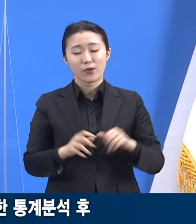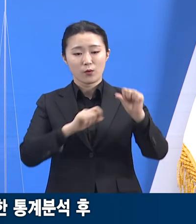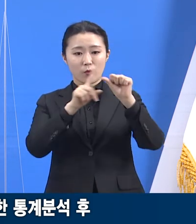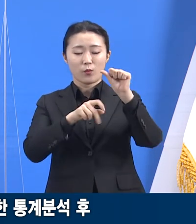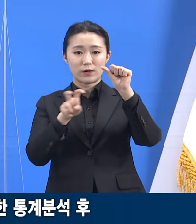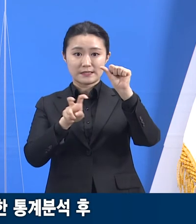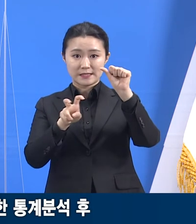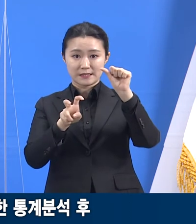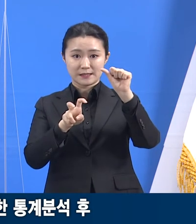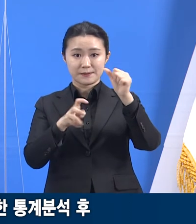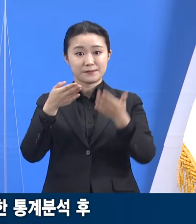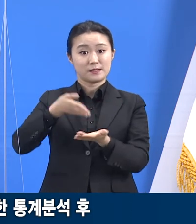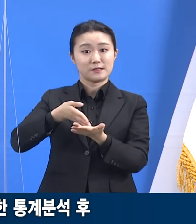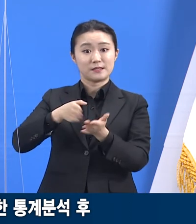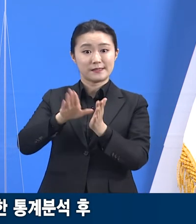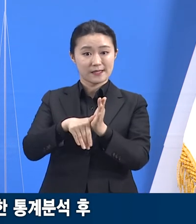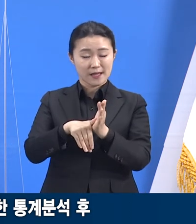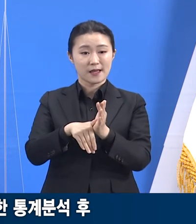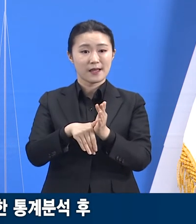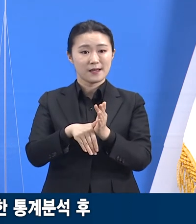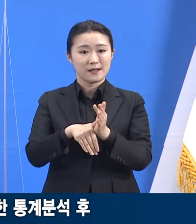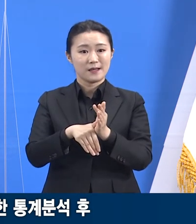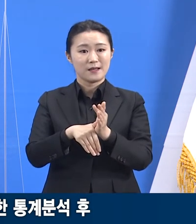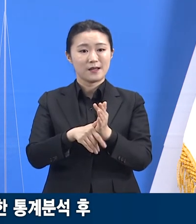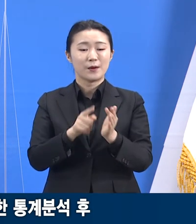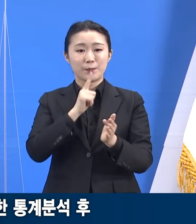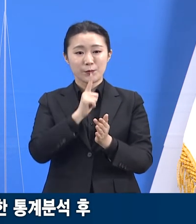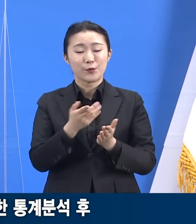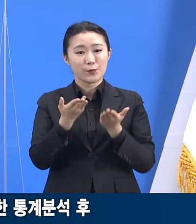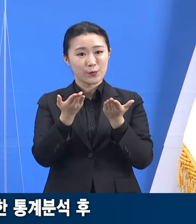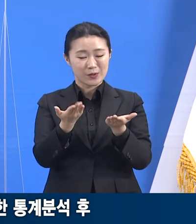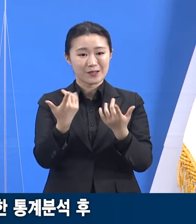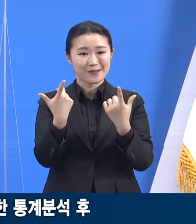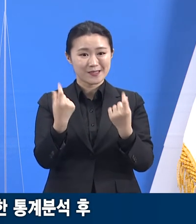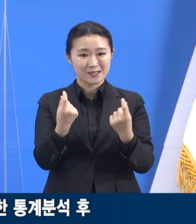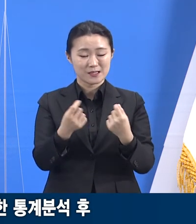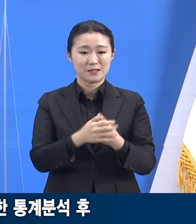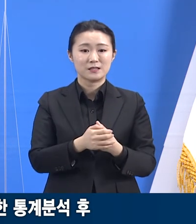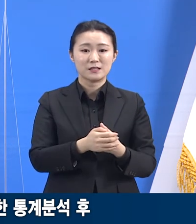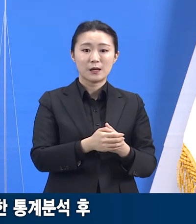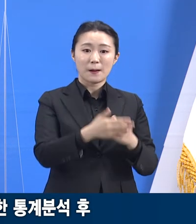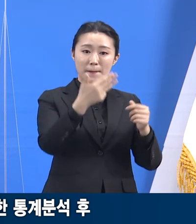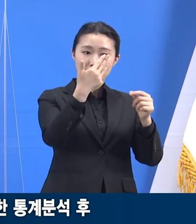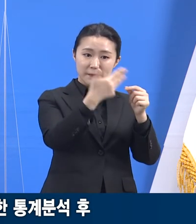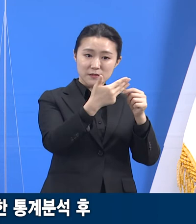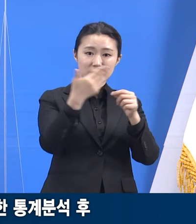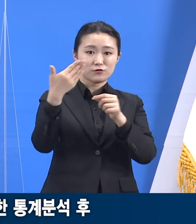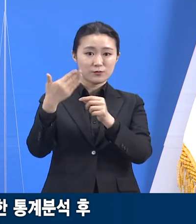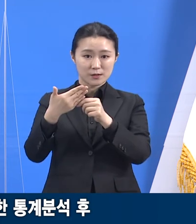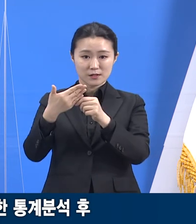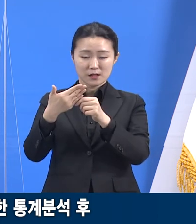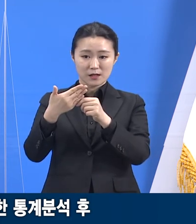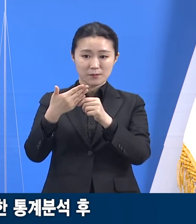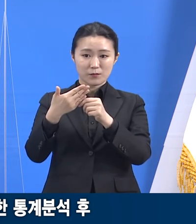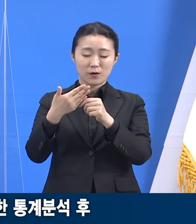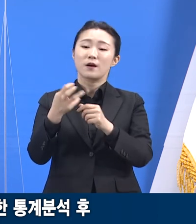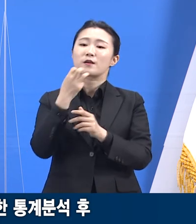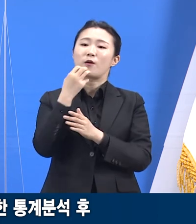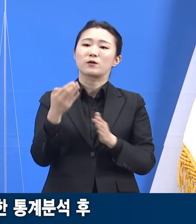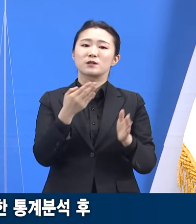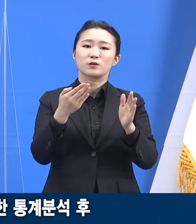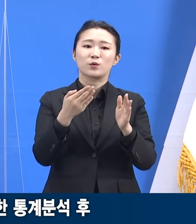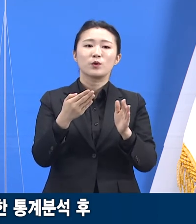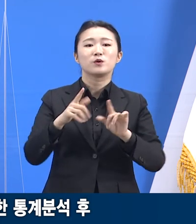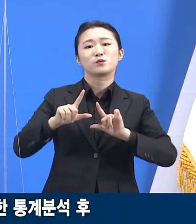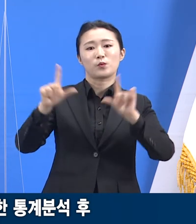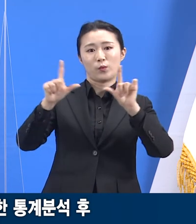20일 브리핑 때 한 차례 말씀드렸던 것처럼 제8권역과 제9권역, 즉 경기 동부 지역의 코로나19